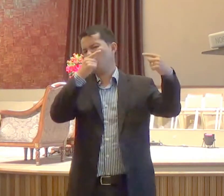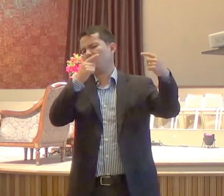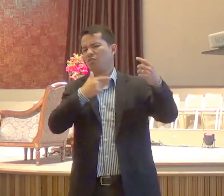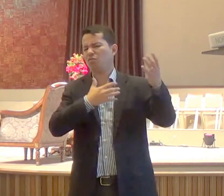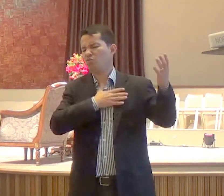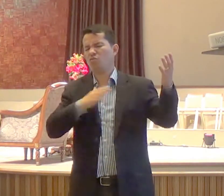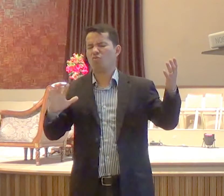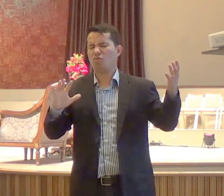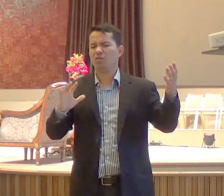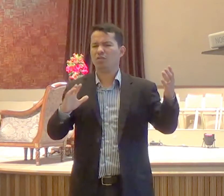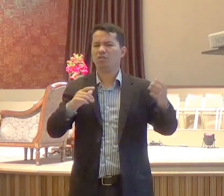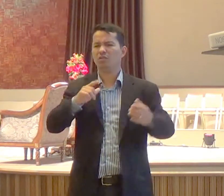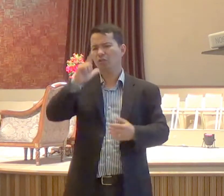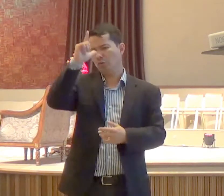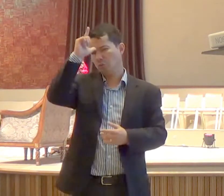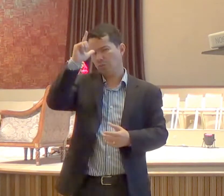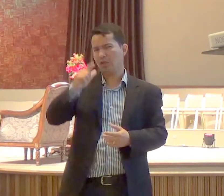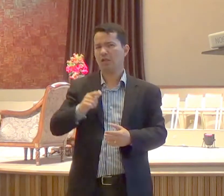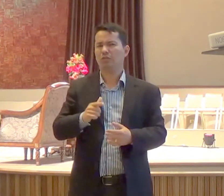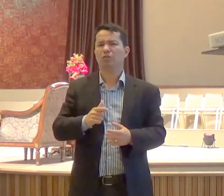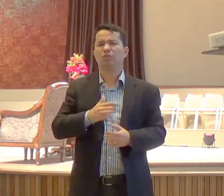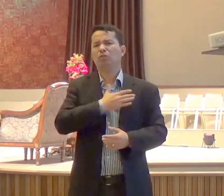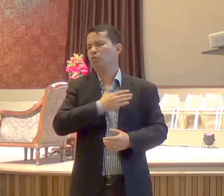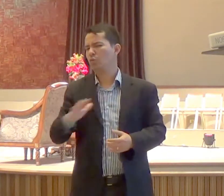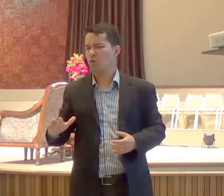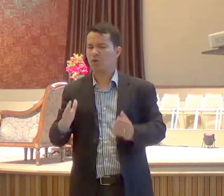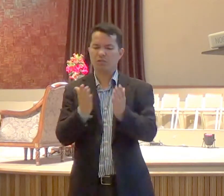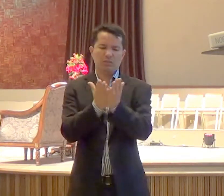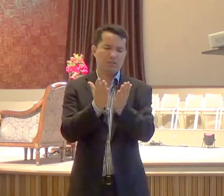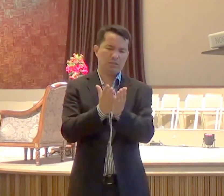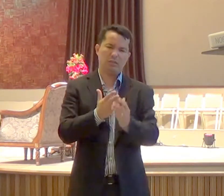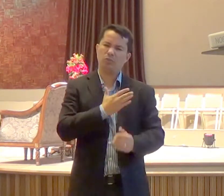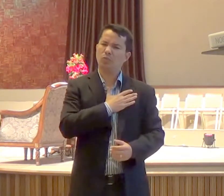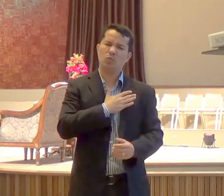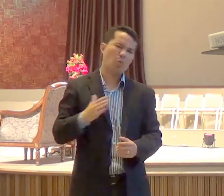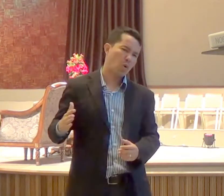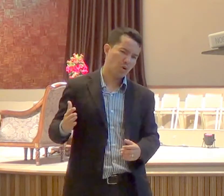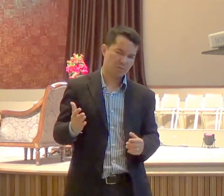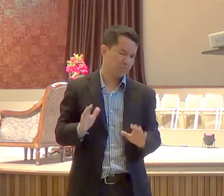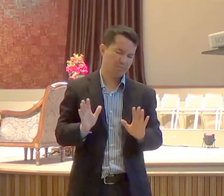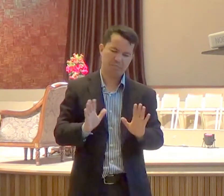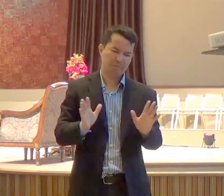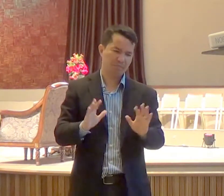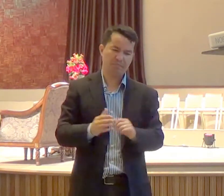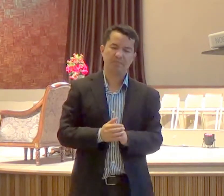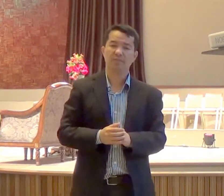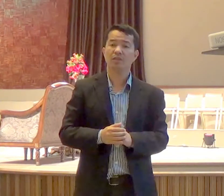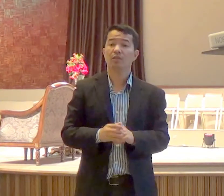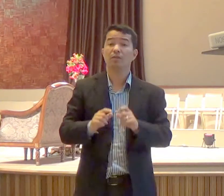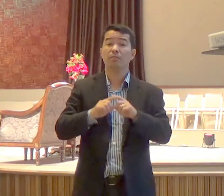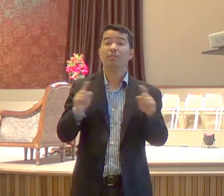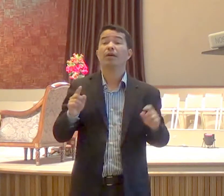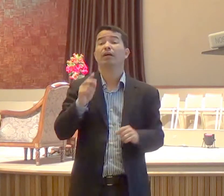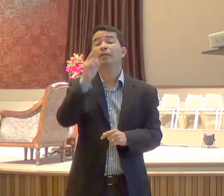com certeza ele não gostava dos chamados então protestantes, mas ele tinha algumas mensagens